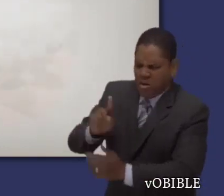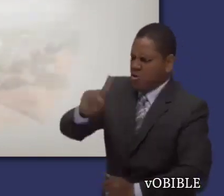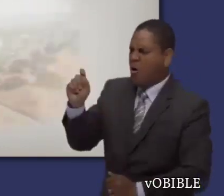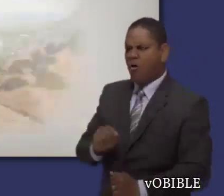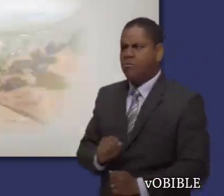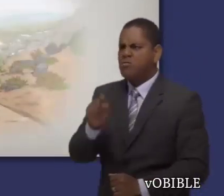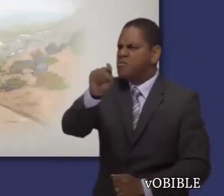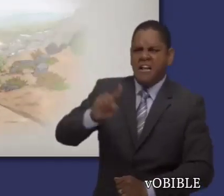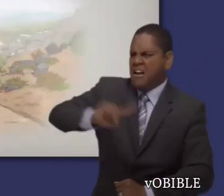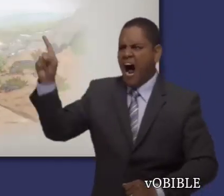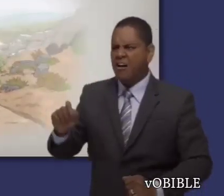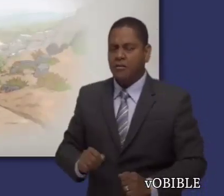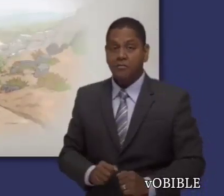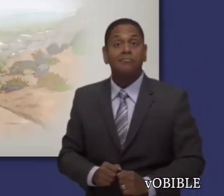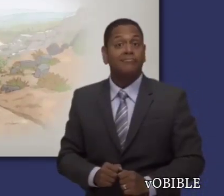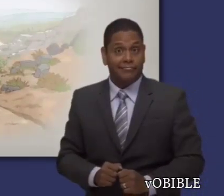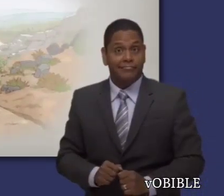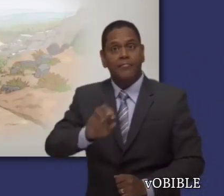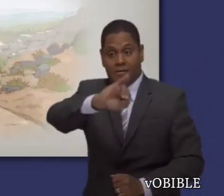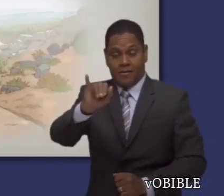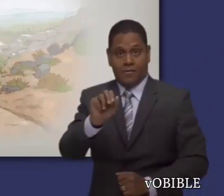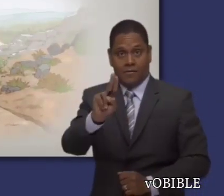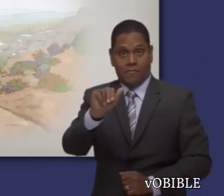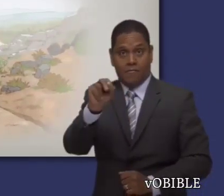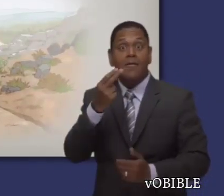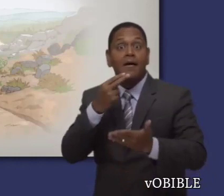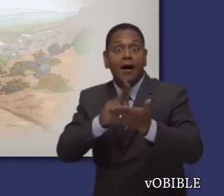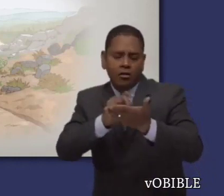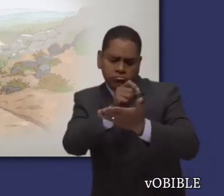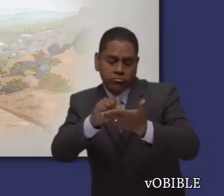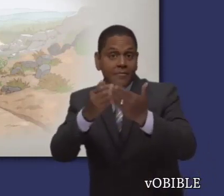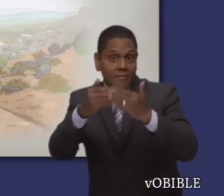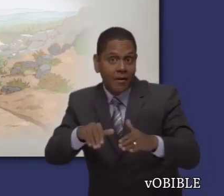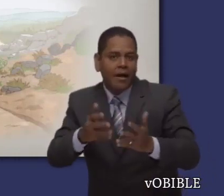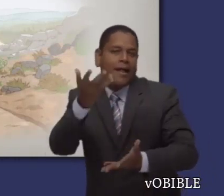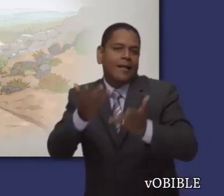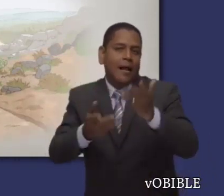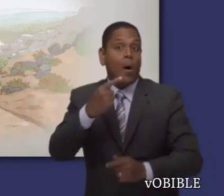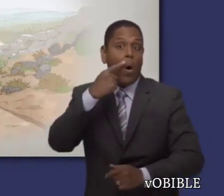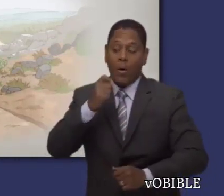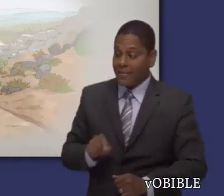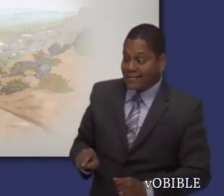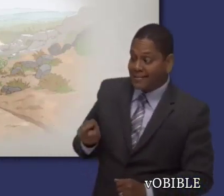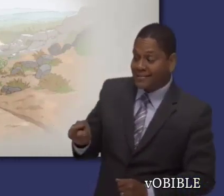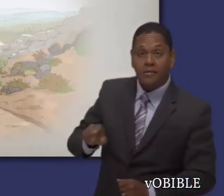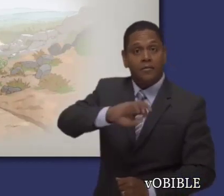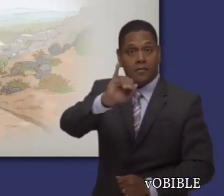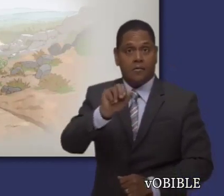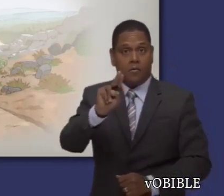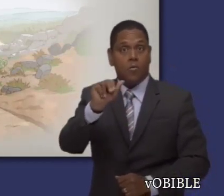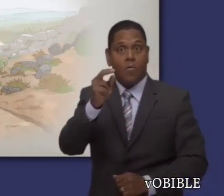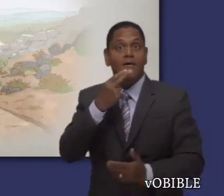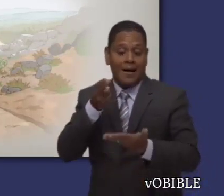Sin embargo, Demetrio, un cristiano muy amigo de Juan, tenía buena fama. De hecho, es probable que